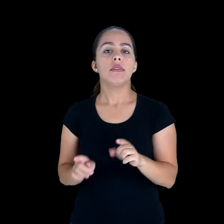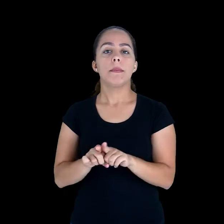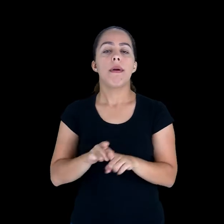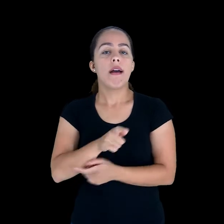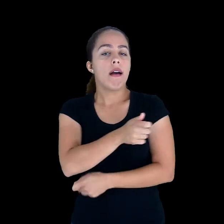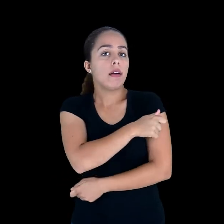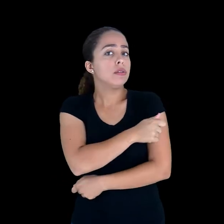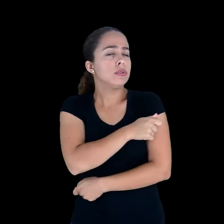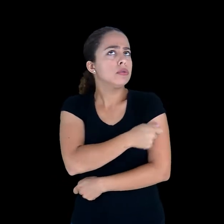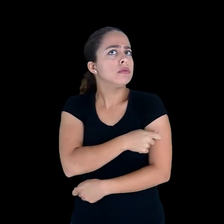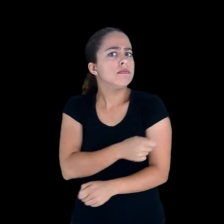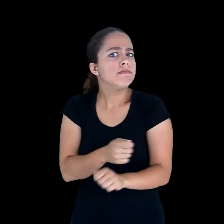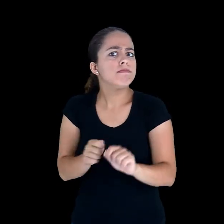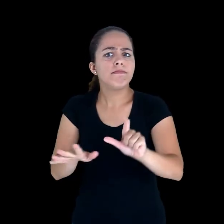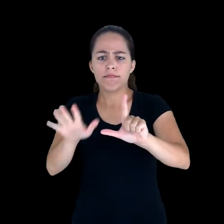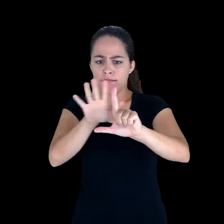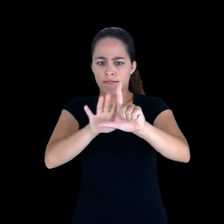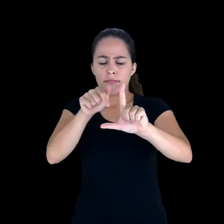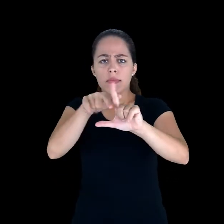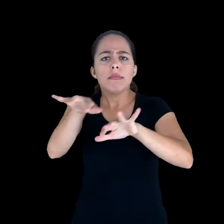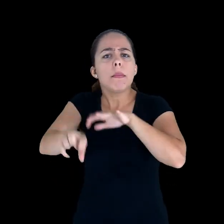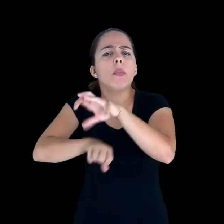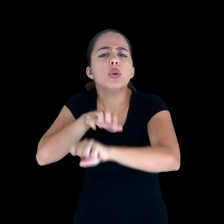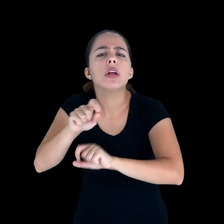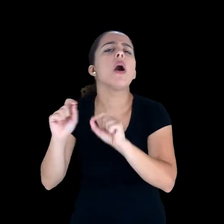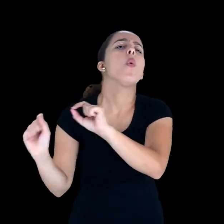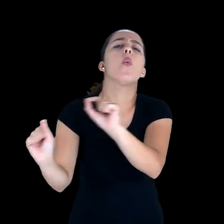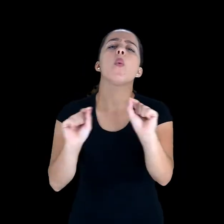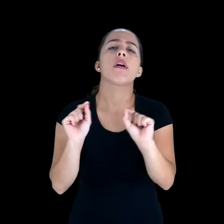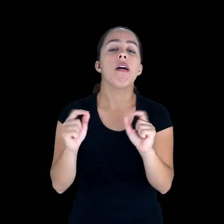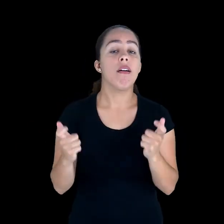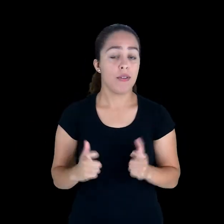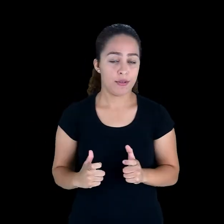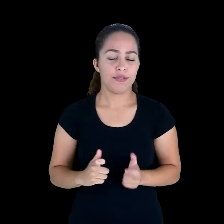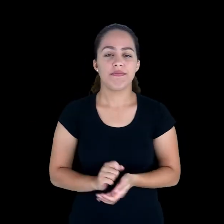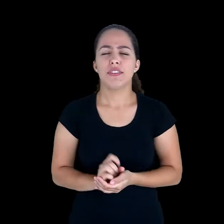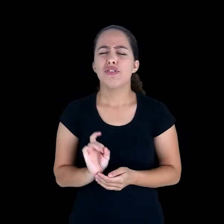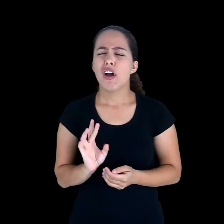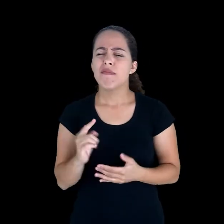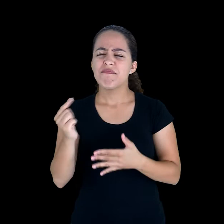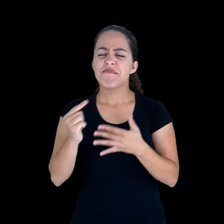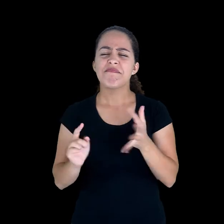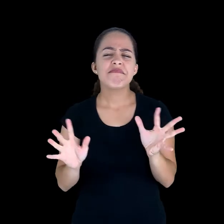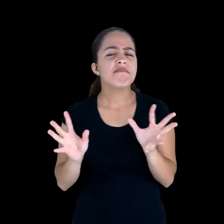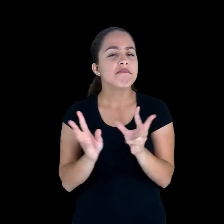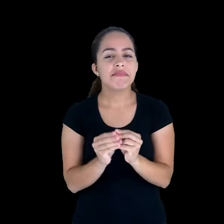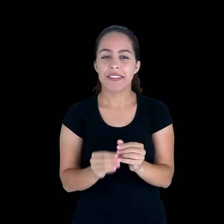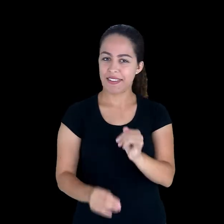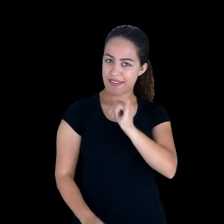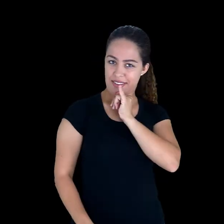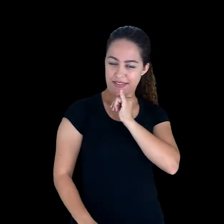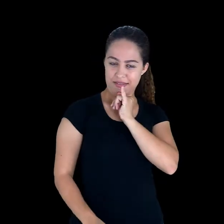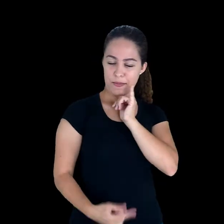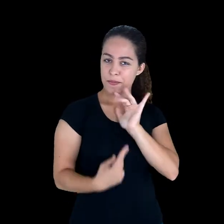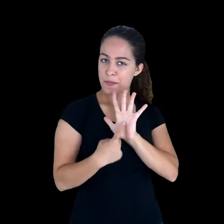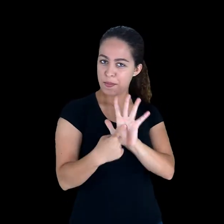passos que os alunos vão precisar percorrer naquela atividade. Esses são só alguns poucos